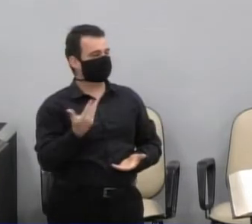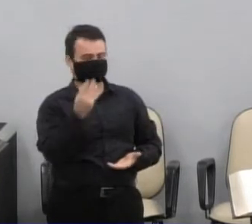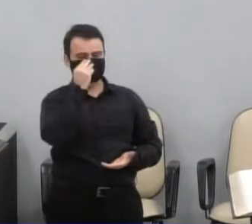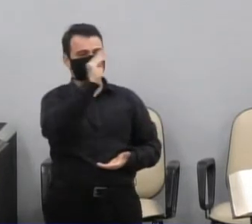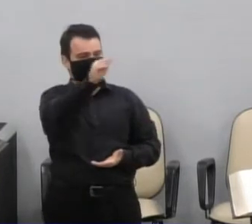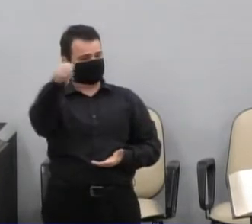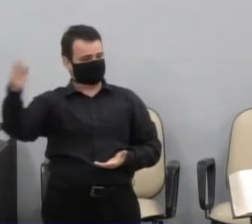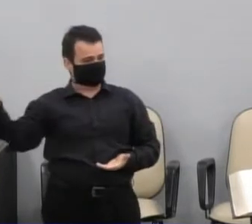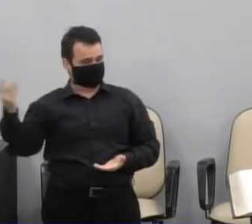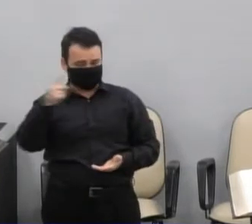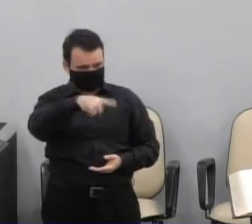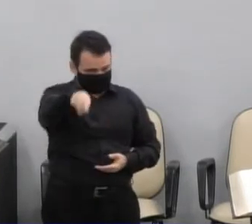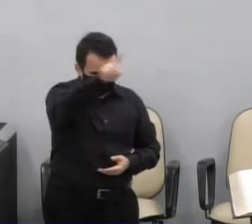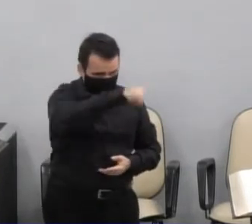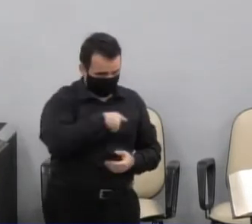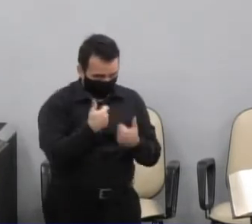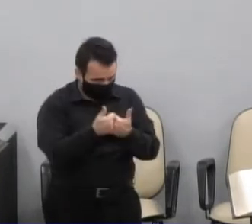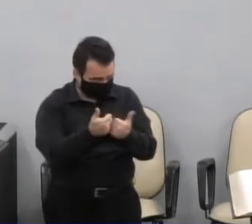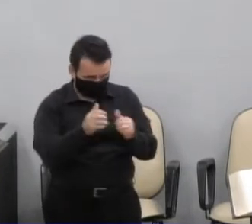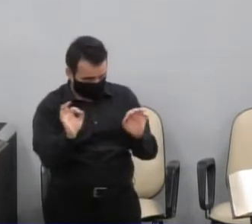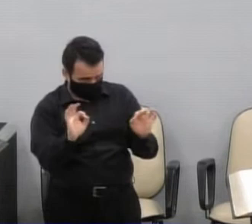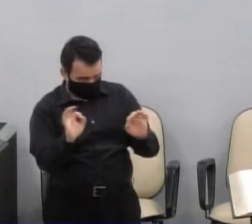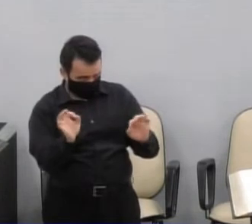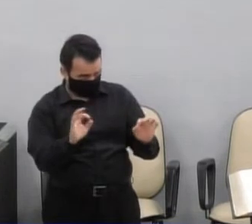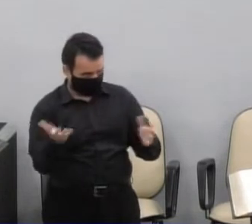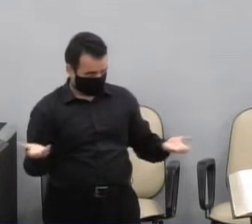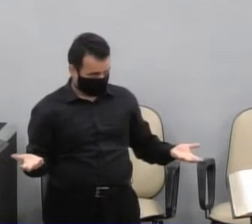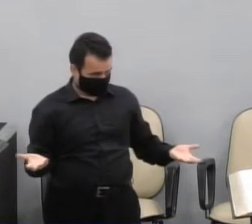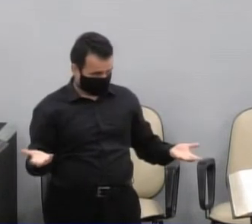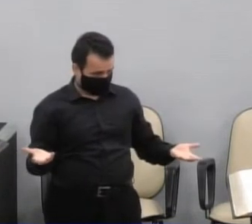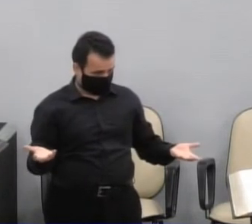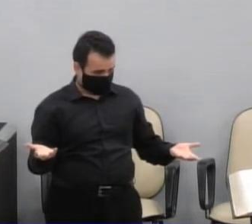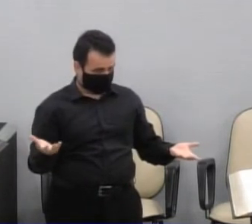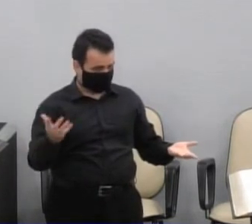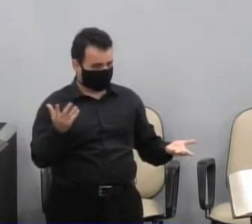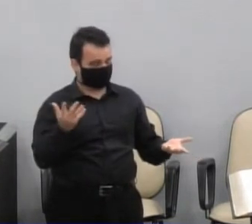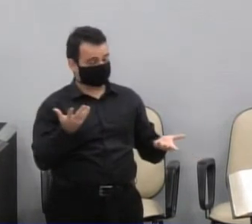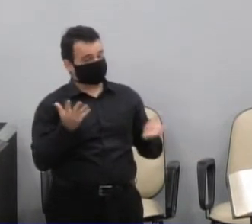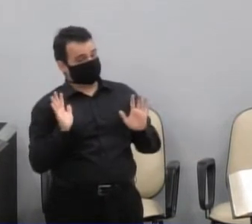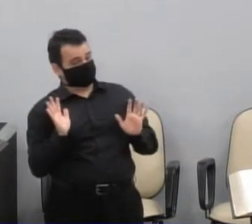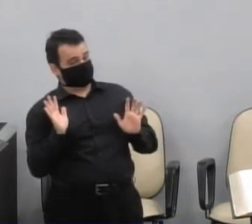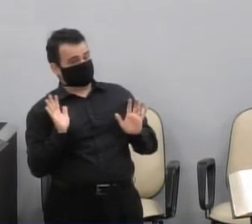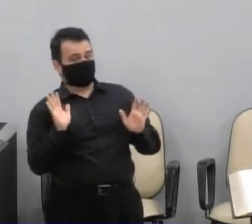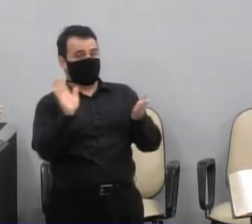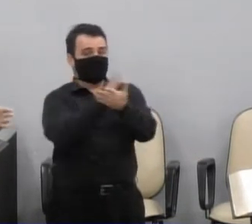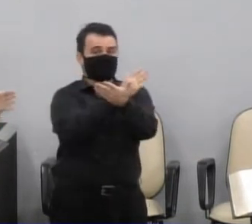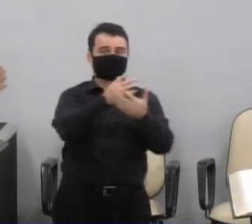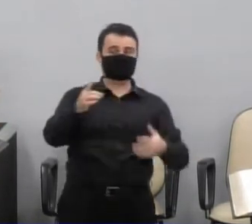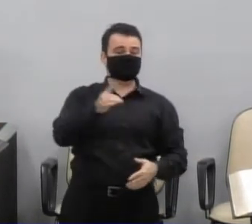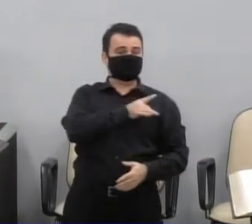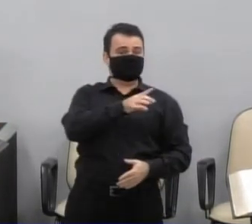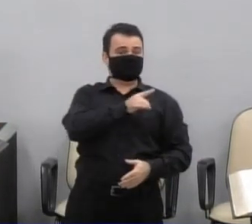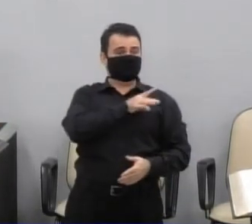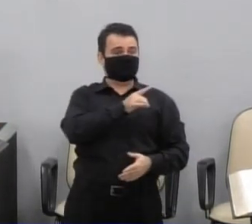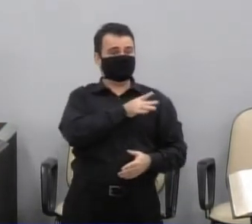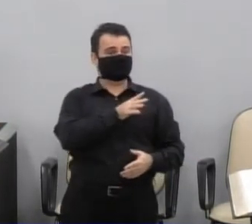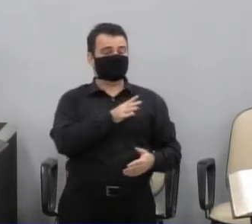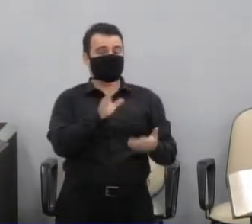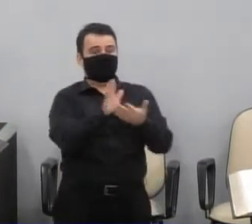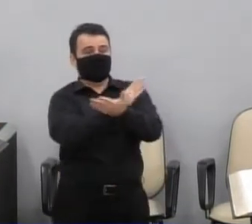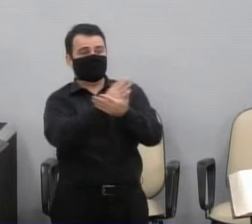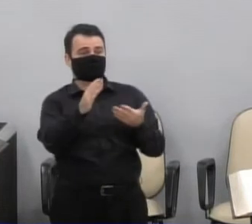aqueles, que estão temerosos, e que nos perguntam,